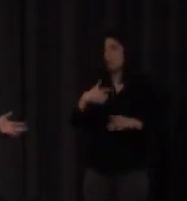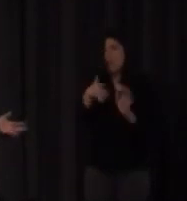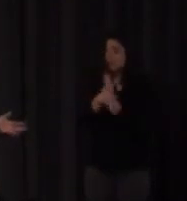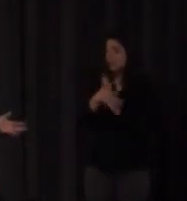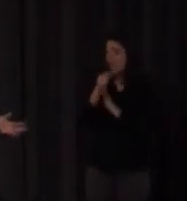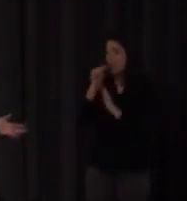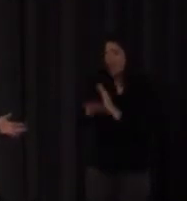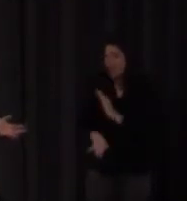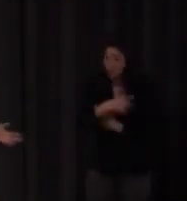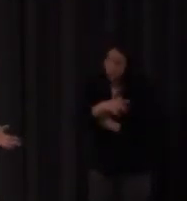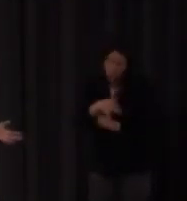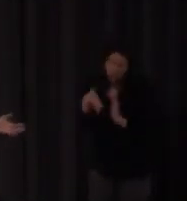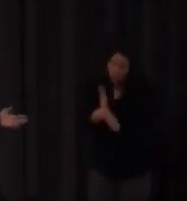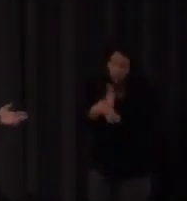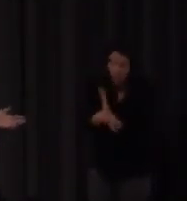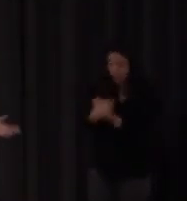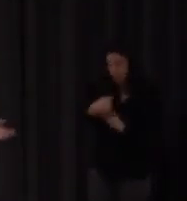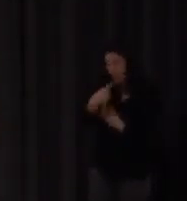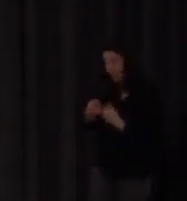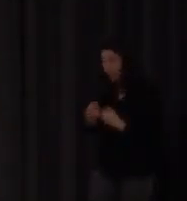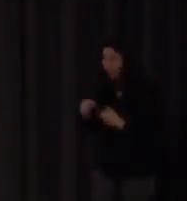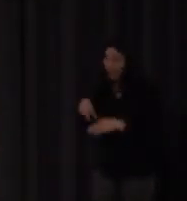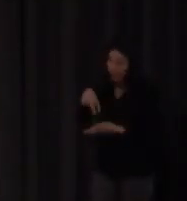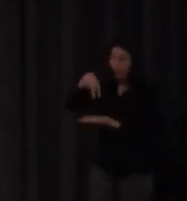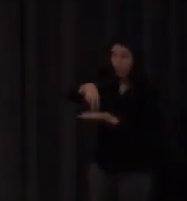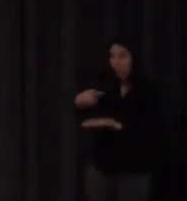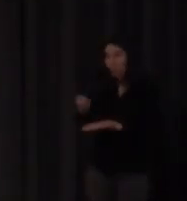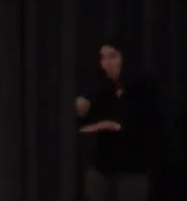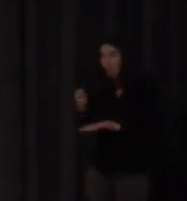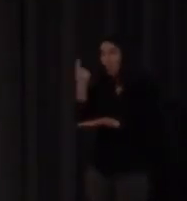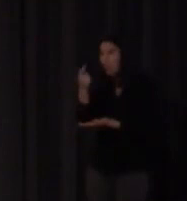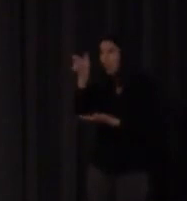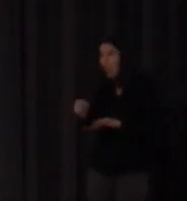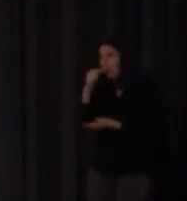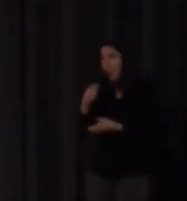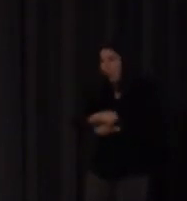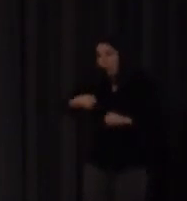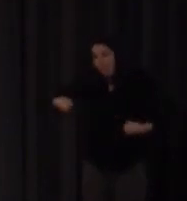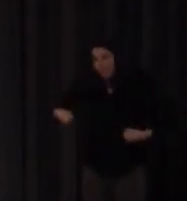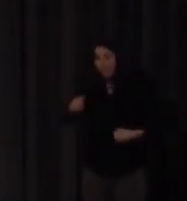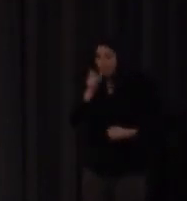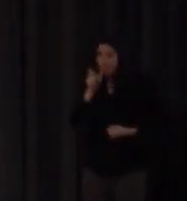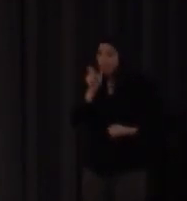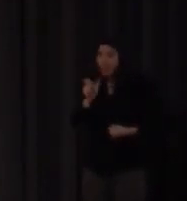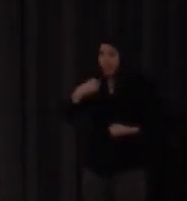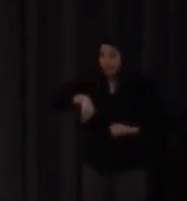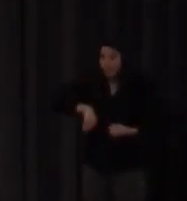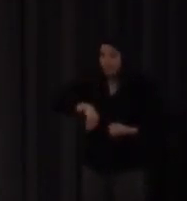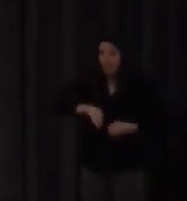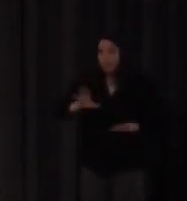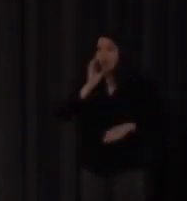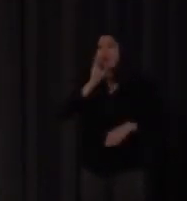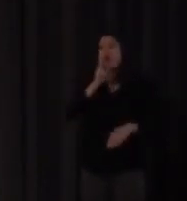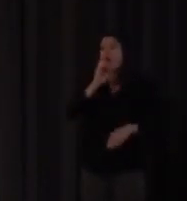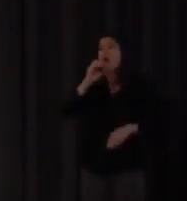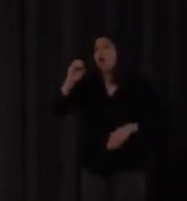niño pequeño y hoy apareció un hombre pero eso no lo puedo escribir yo como mucho podría poner más oes pero a lo